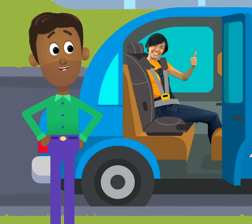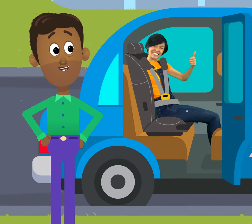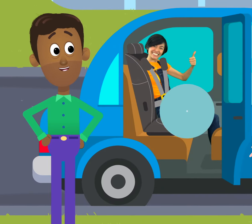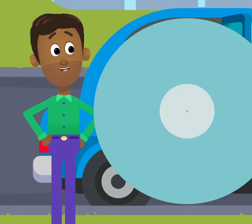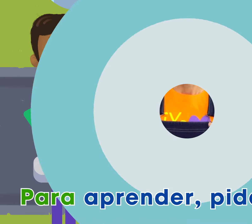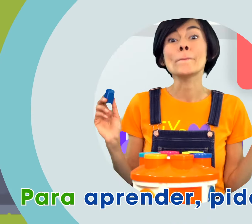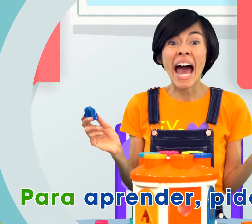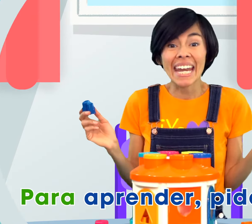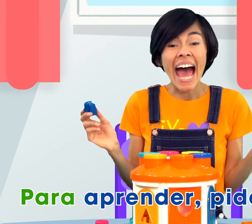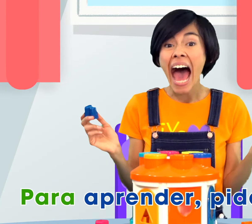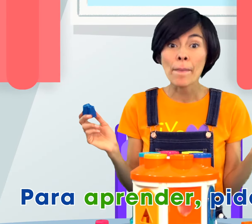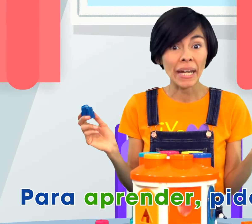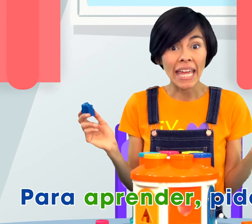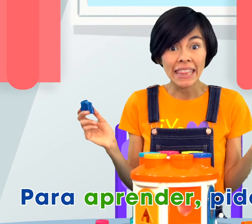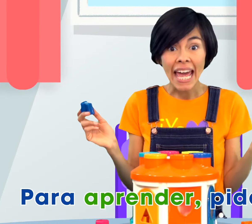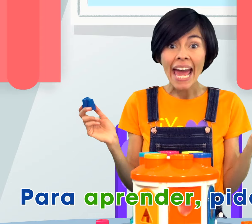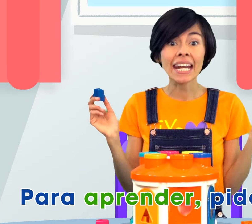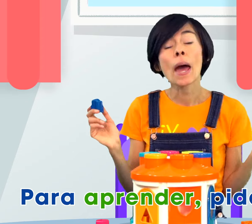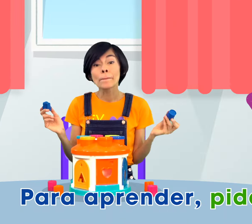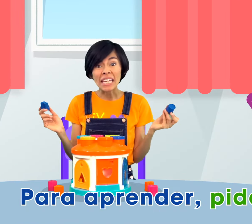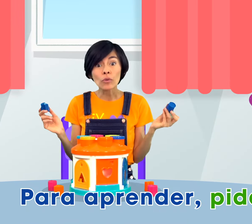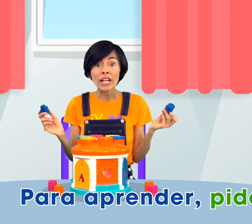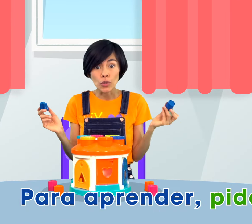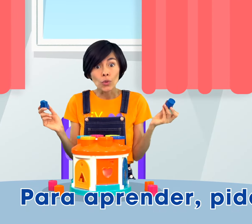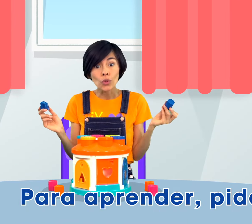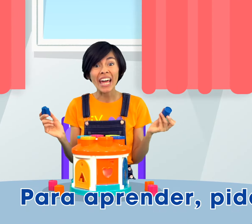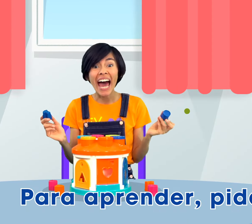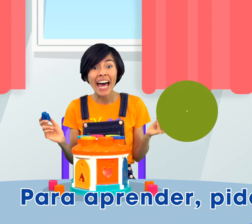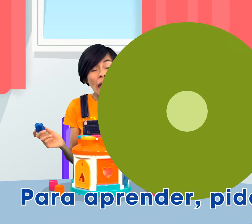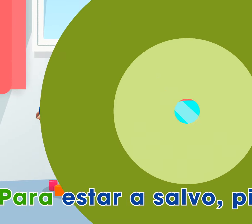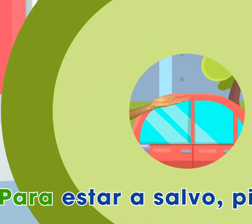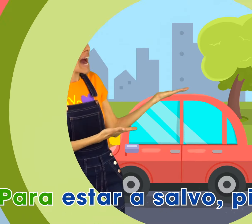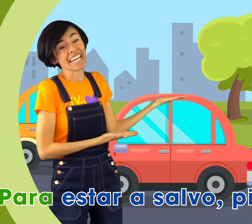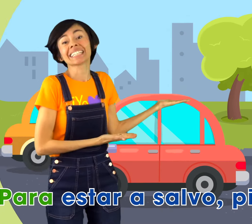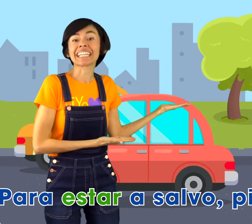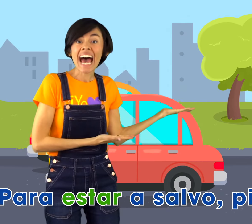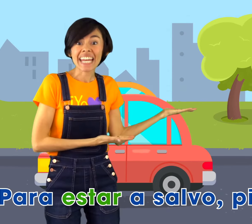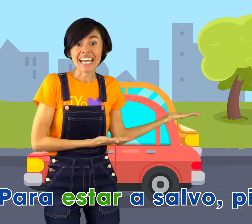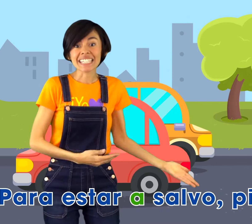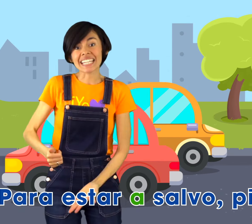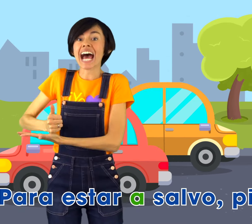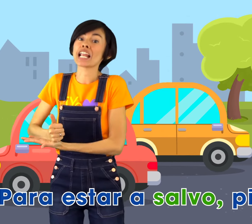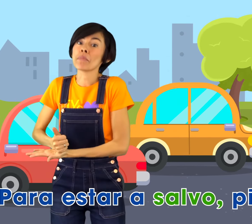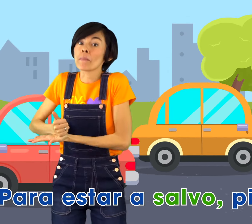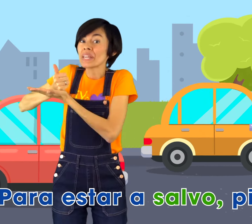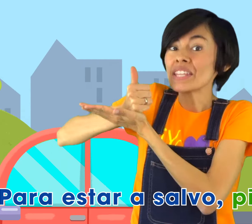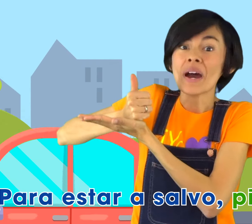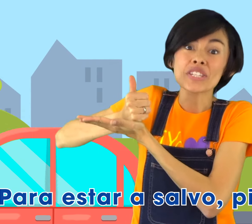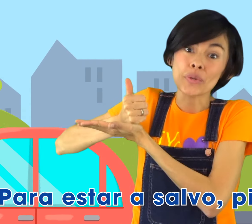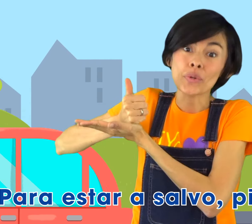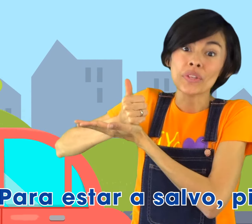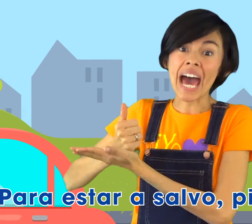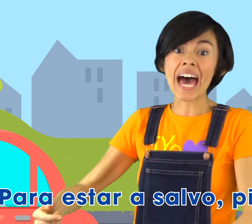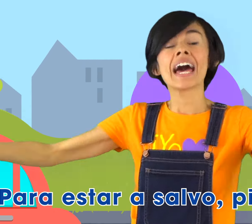Para aprender pido ayuda, para estar a salvo pido ayuda,